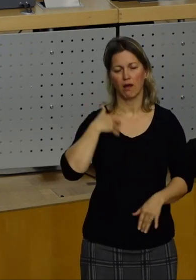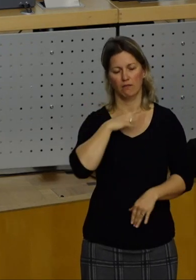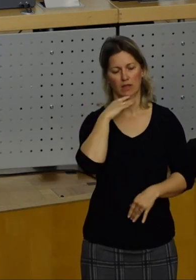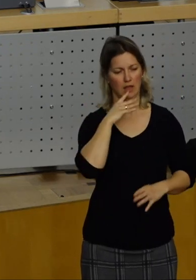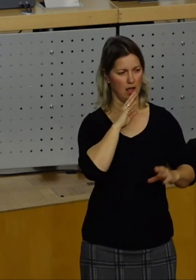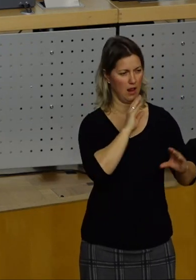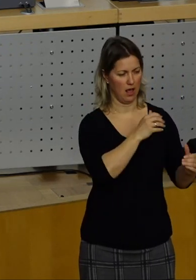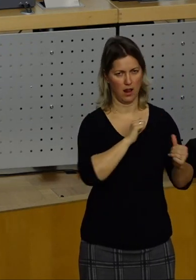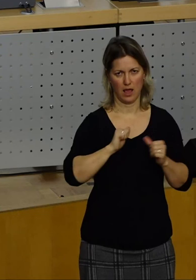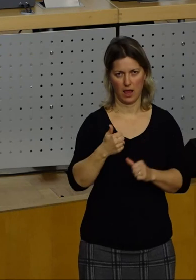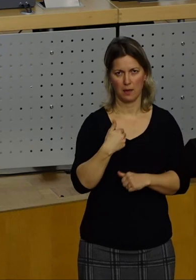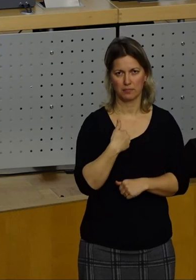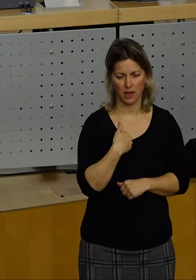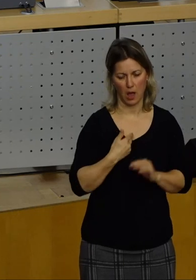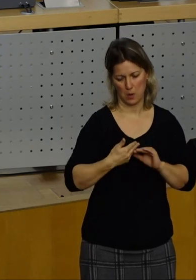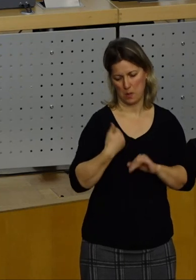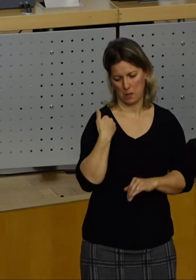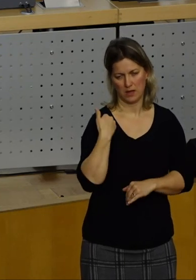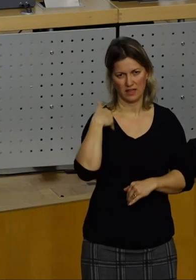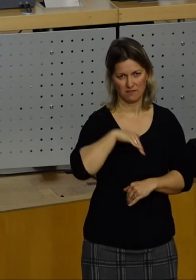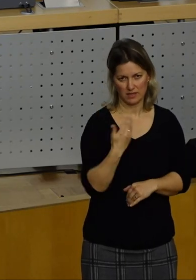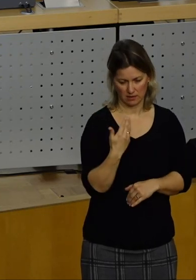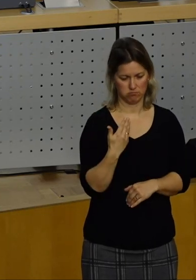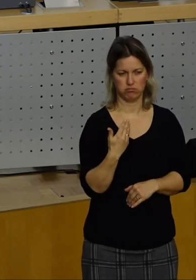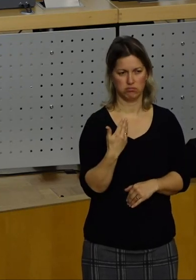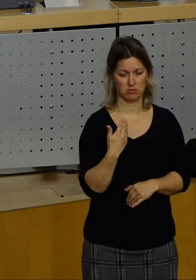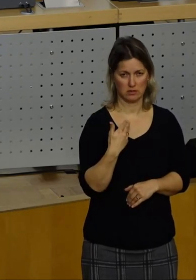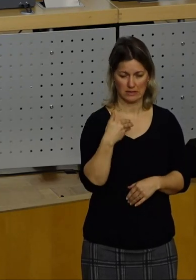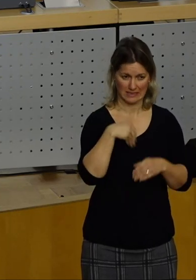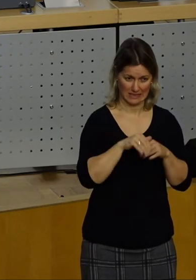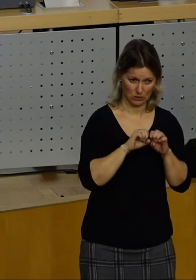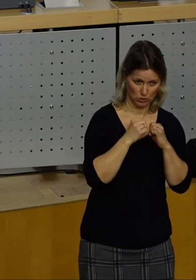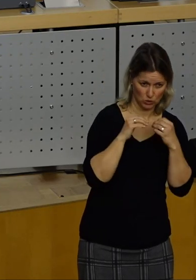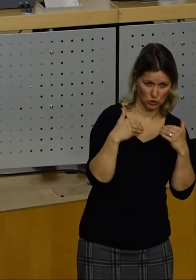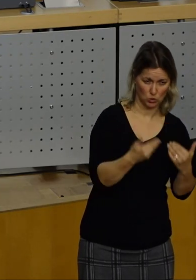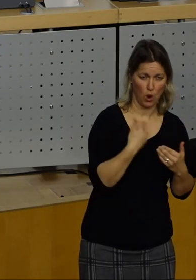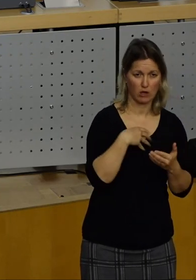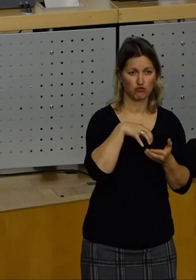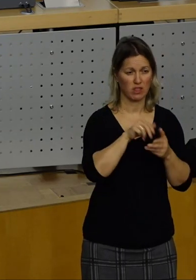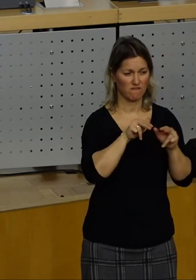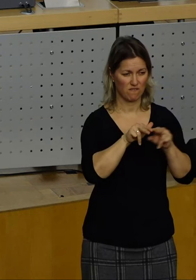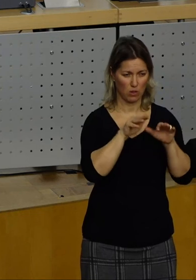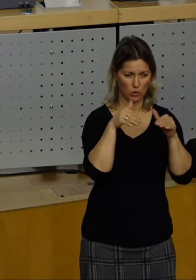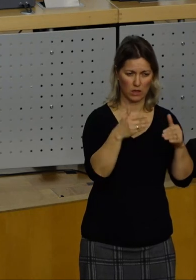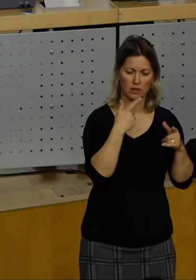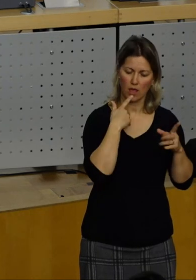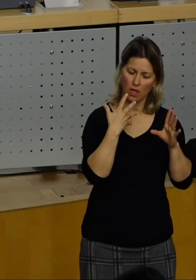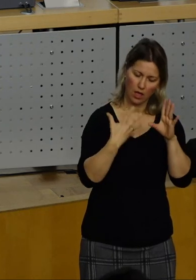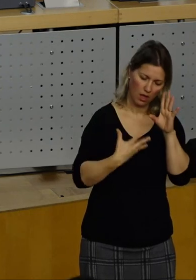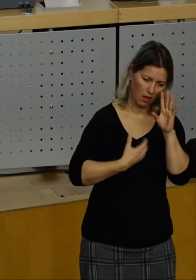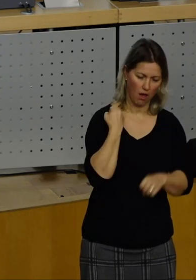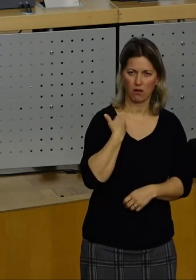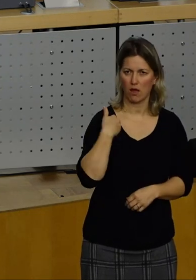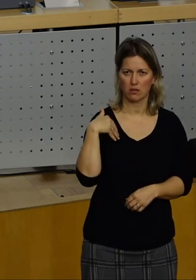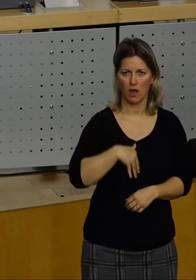miterlebt, auch in den letzten Jahren. Ich habe auch Dinge, über die ich mich furchtbar geärgert habe in der städtischen Verwaltung erlebt. Ich habe aber